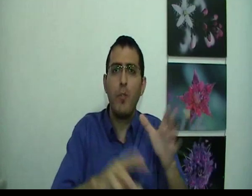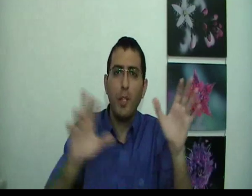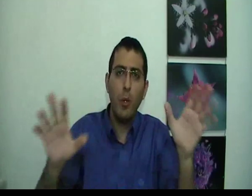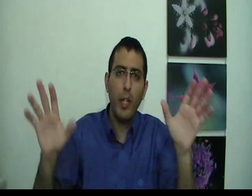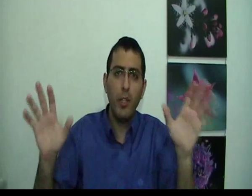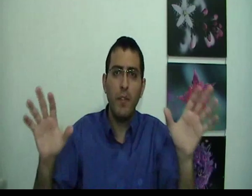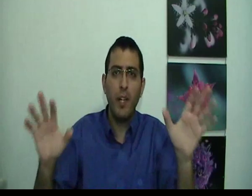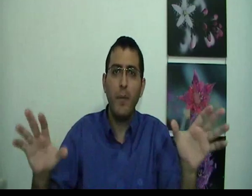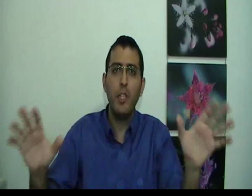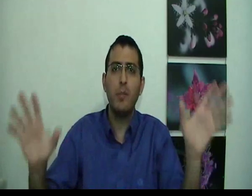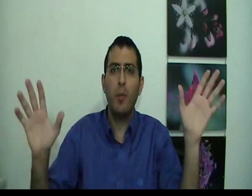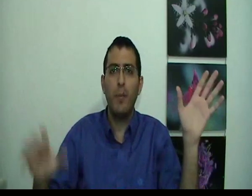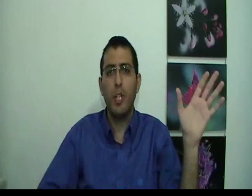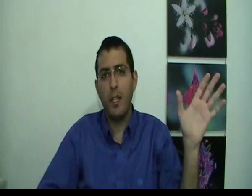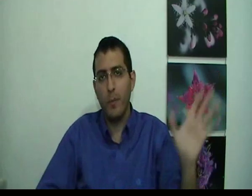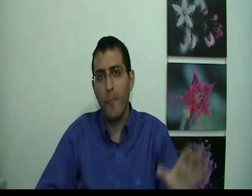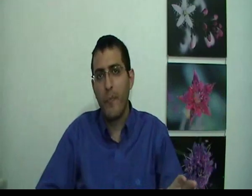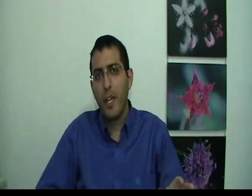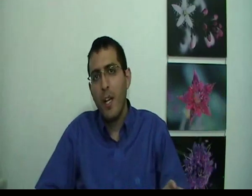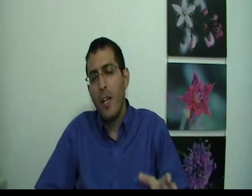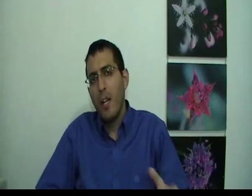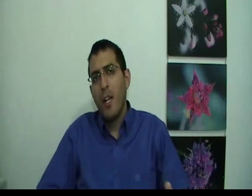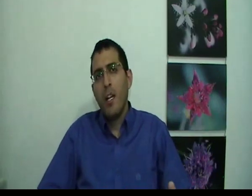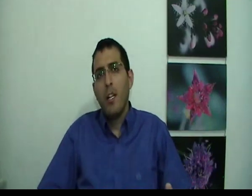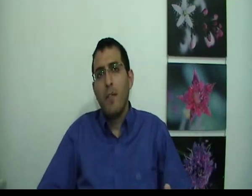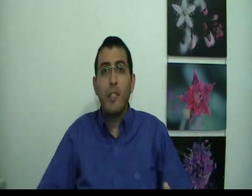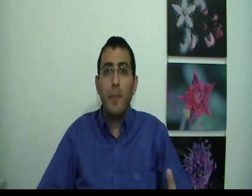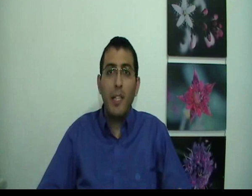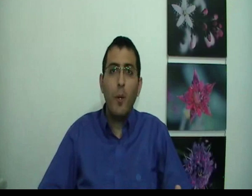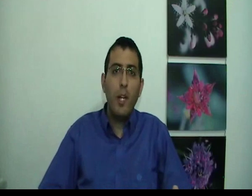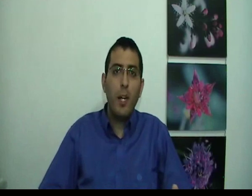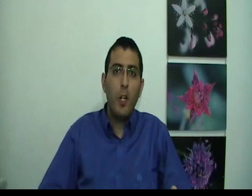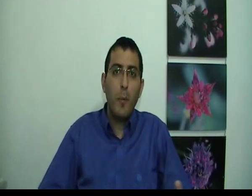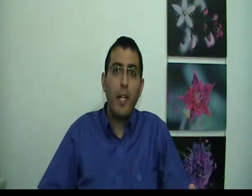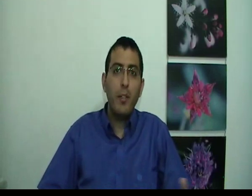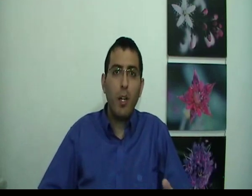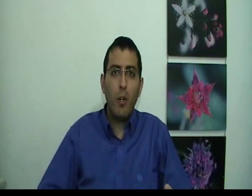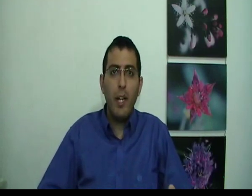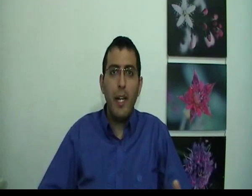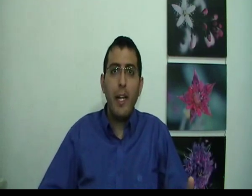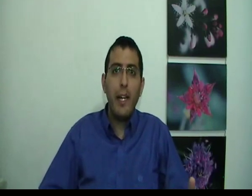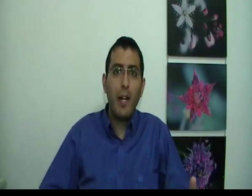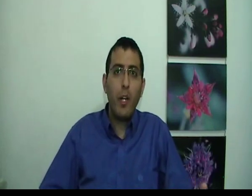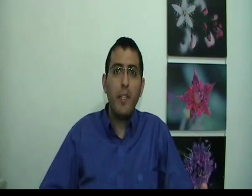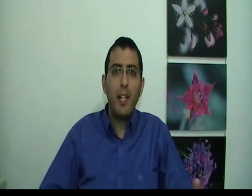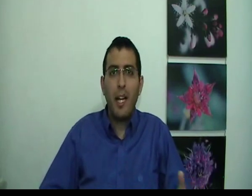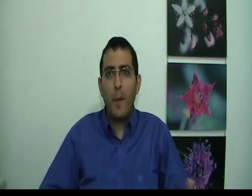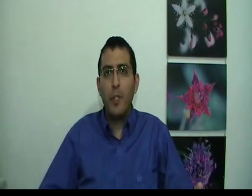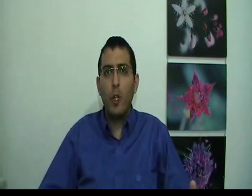בדיוק את אותם דברים שיש בעולם שלנו וכשבן אדם חולם חלום מבחינתו הכל אמיתי לגמרי בדיוק